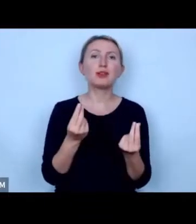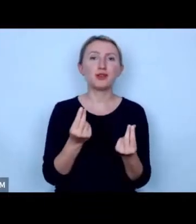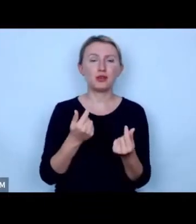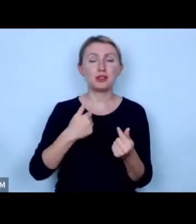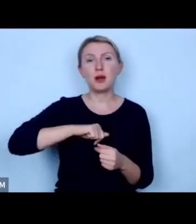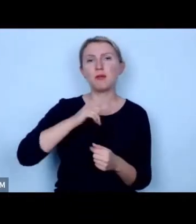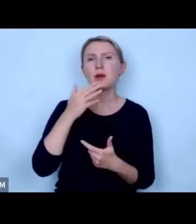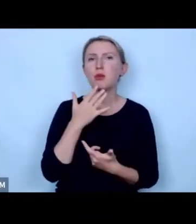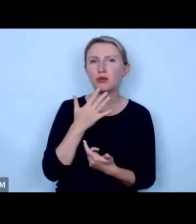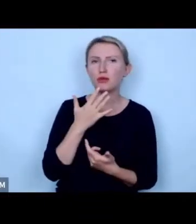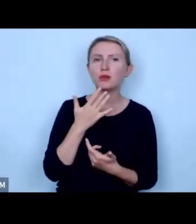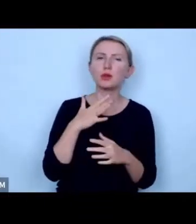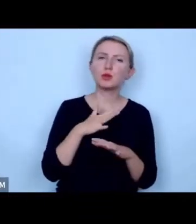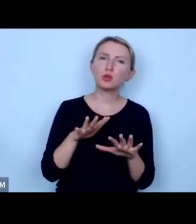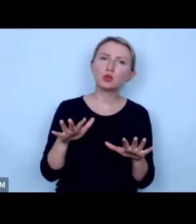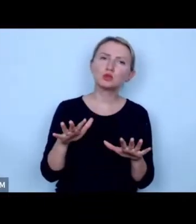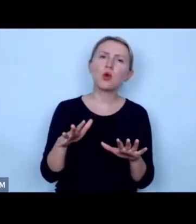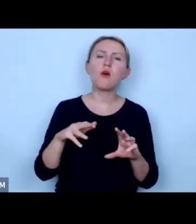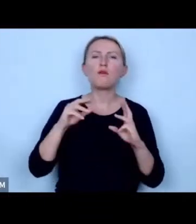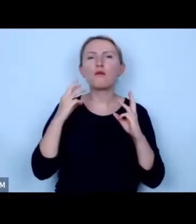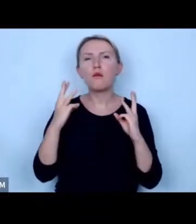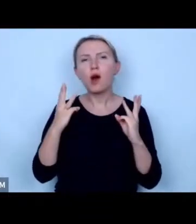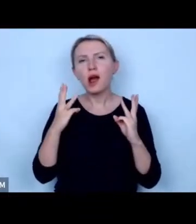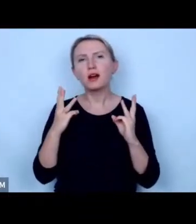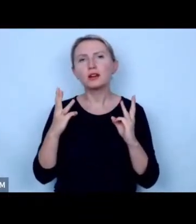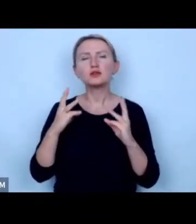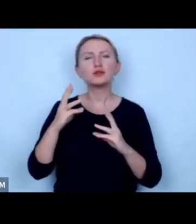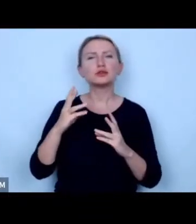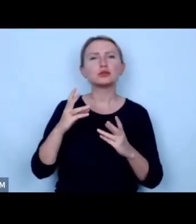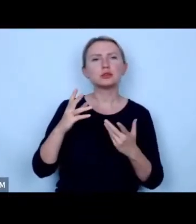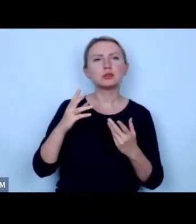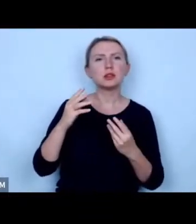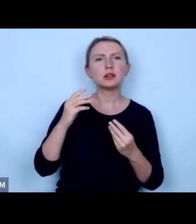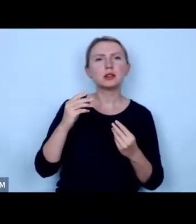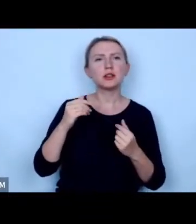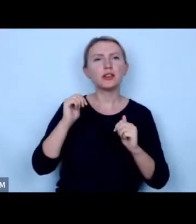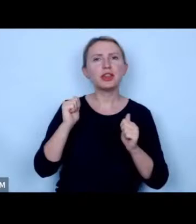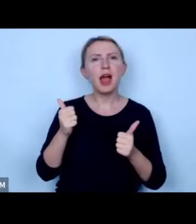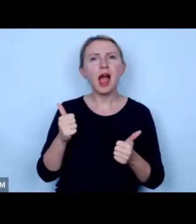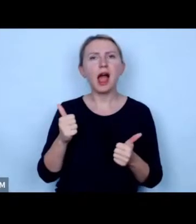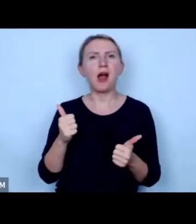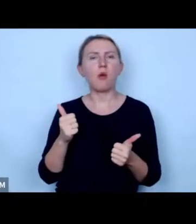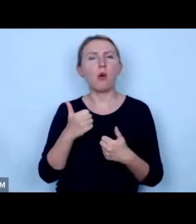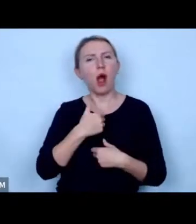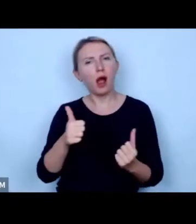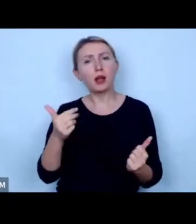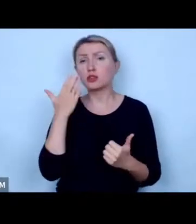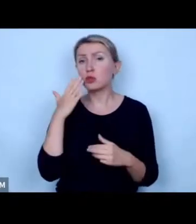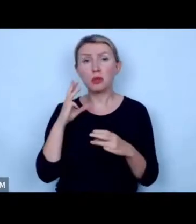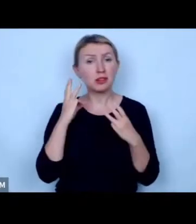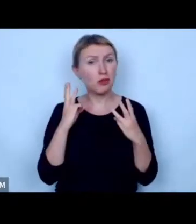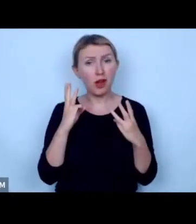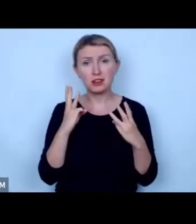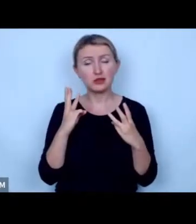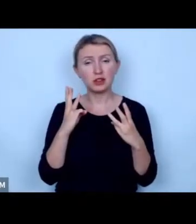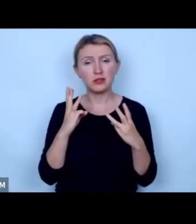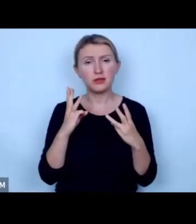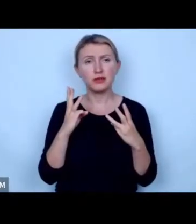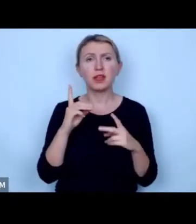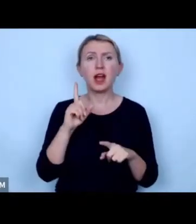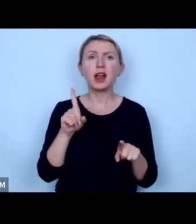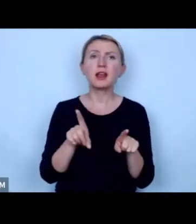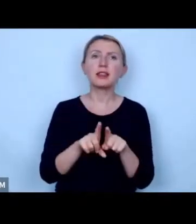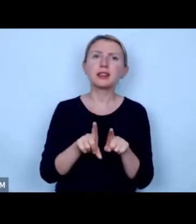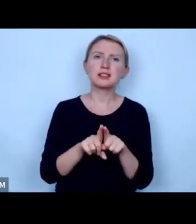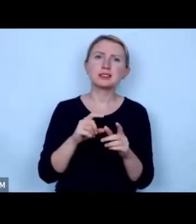tutaj o strasznie o bardzo istotnych górnolotnych ideałach i one są bardzo ważne ale tutaj chodzi